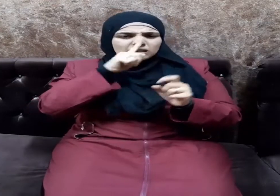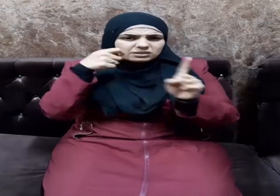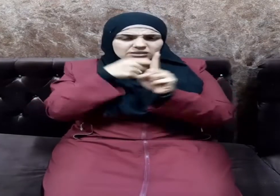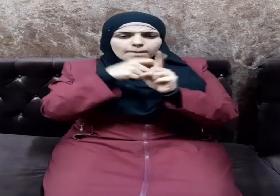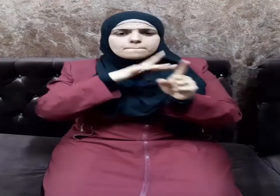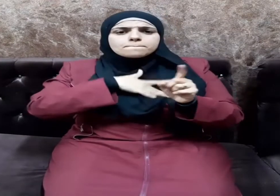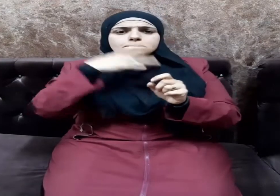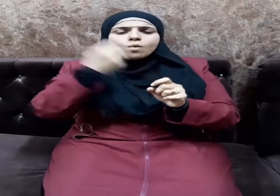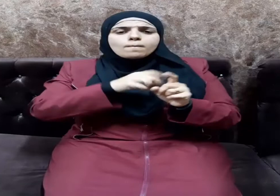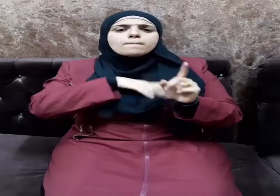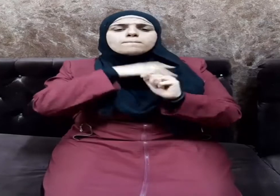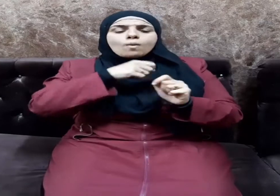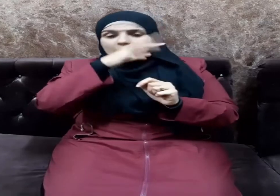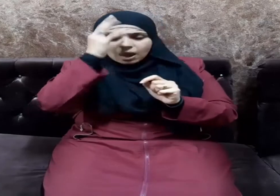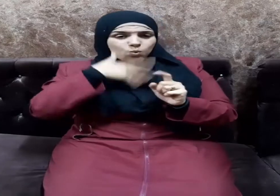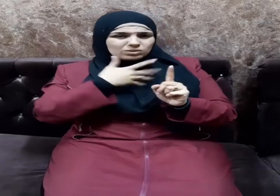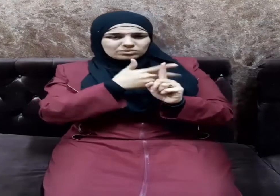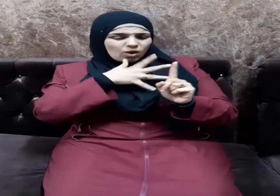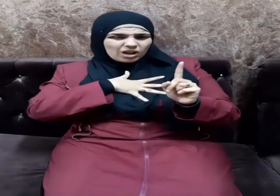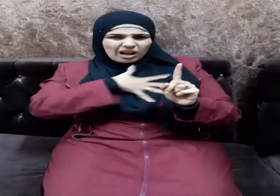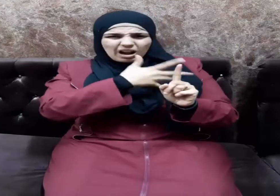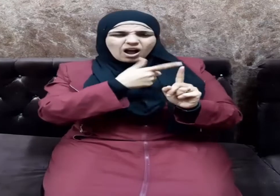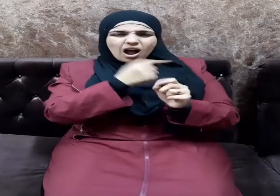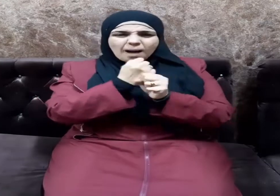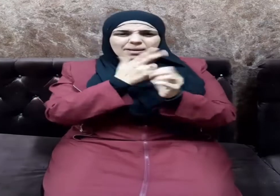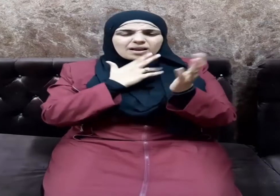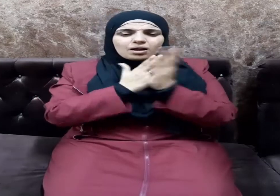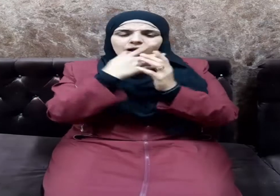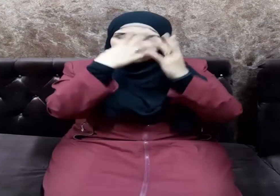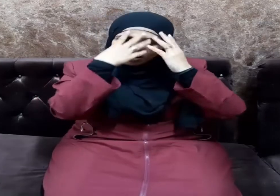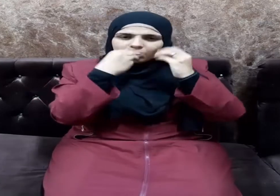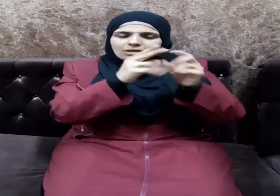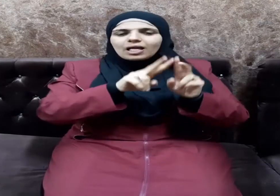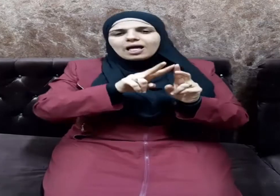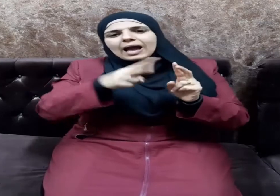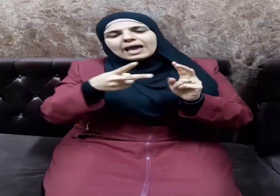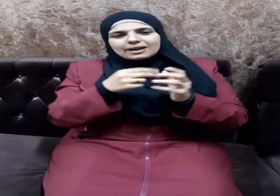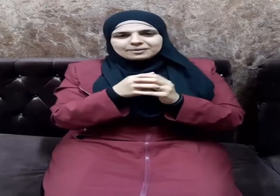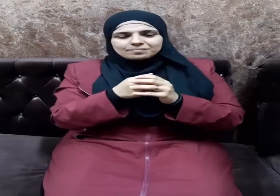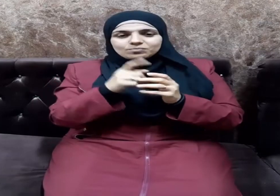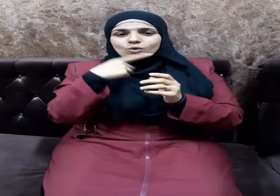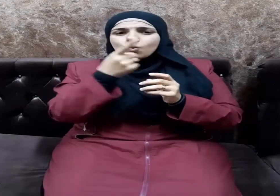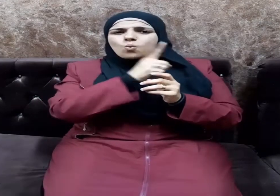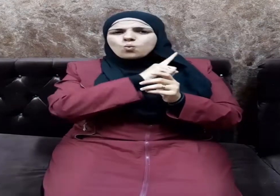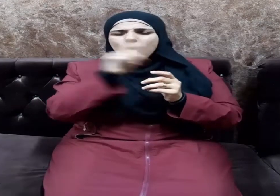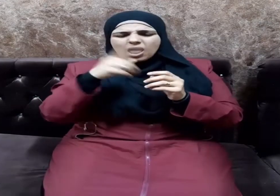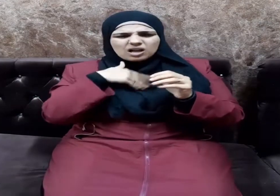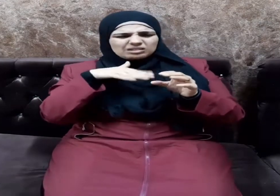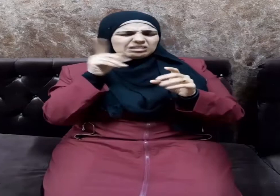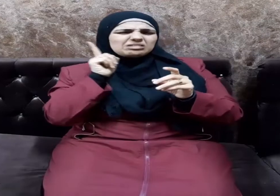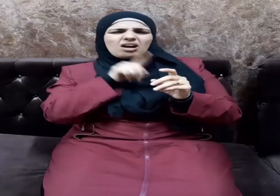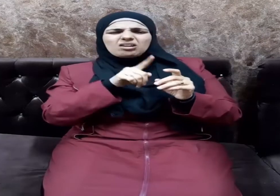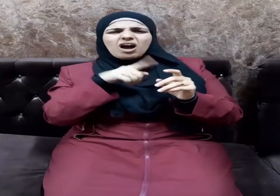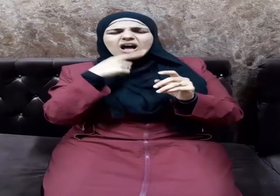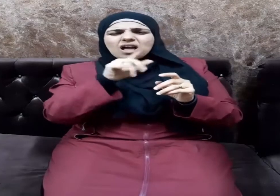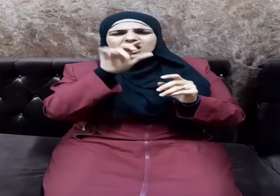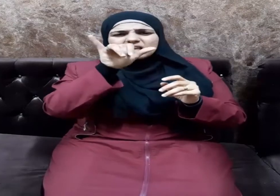إن كره منها خلقا رضي منها آخر ولا يفرق يعني لا